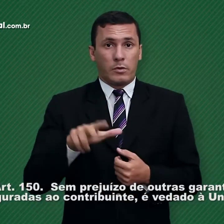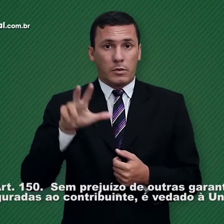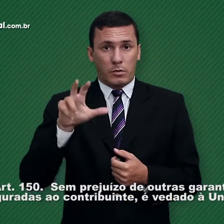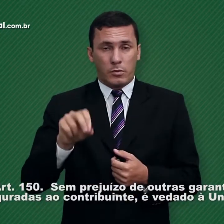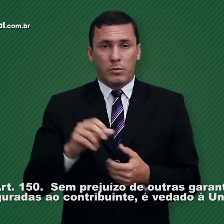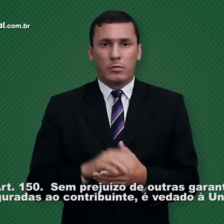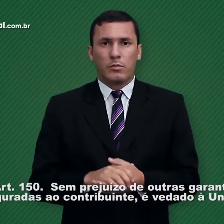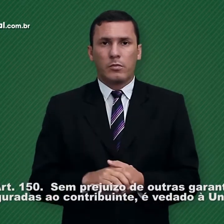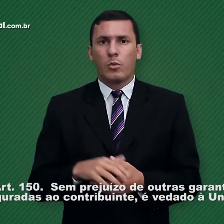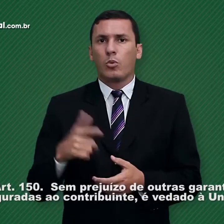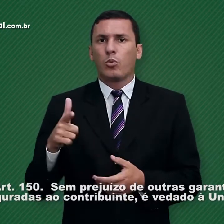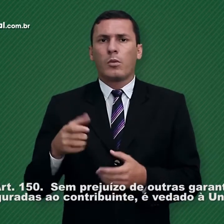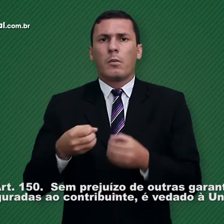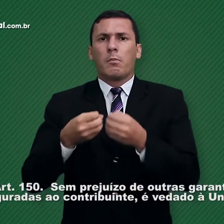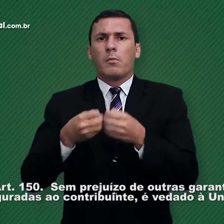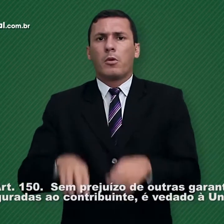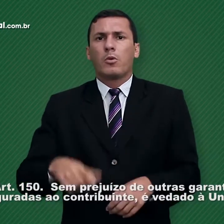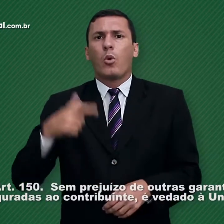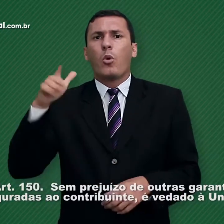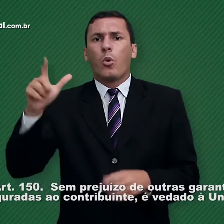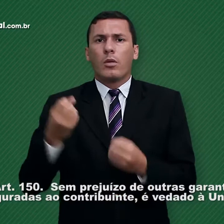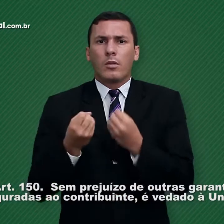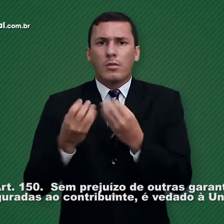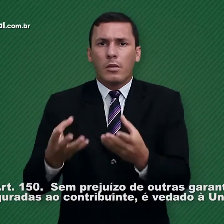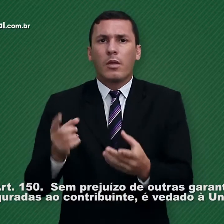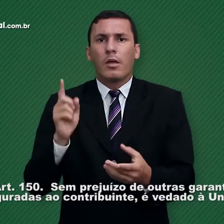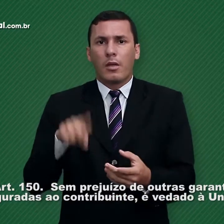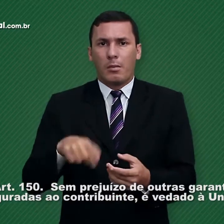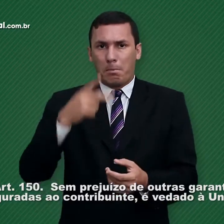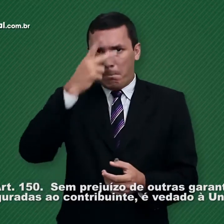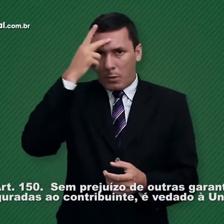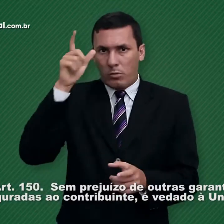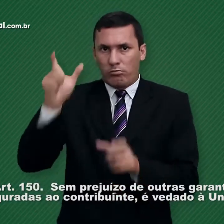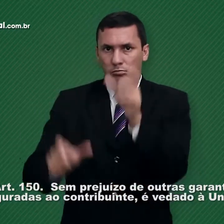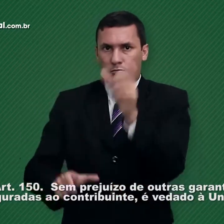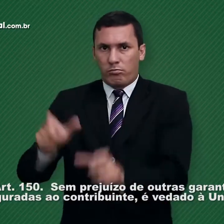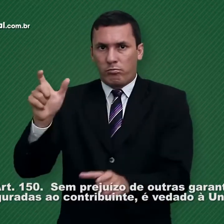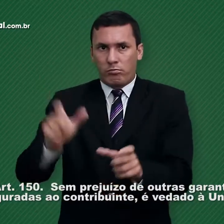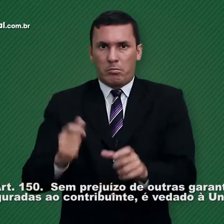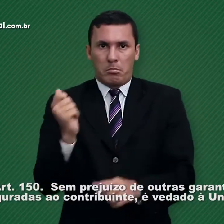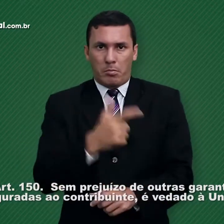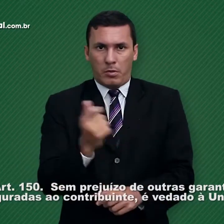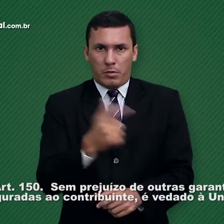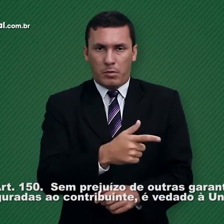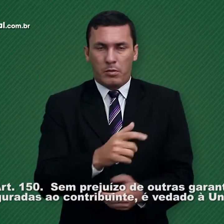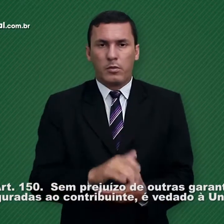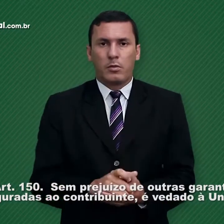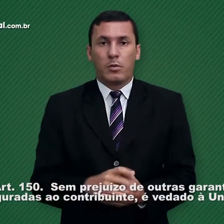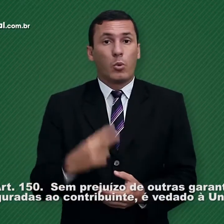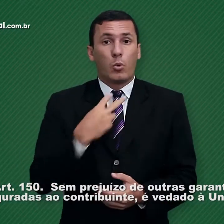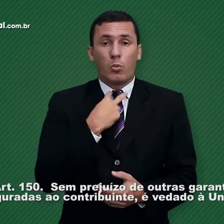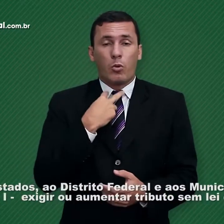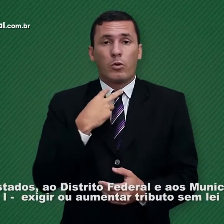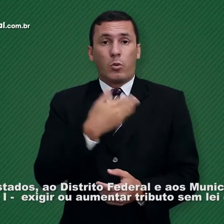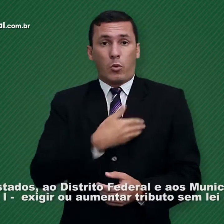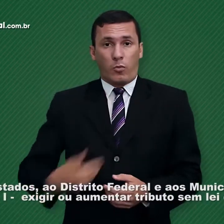Sem prejuízo de outras garantias asseguradas ao contribuinte, é vedado a União, aos Estados,